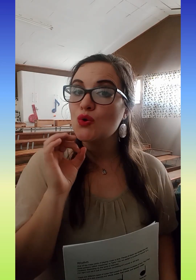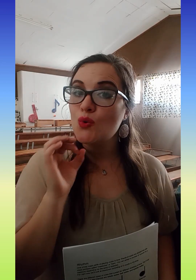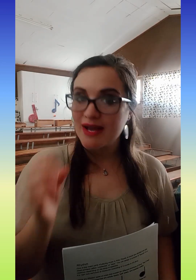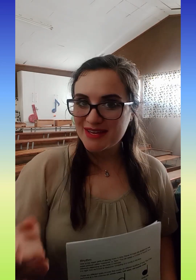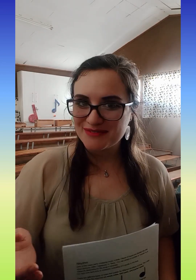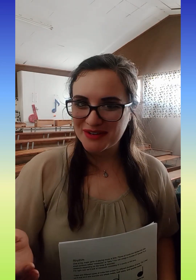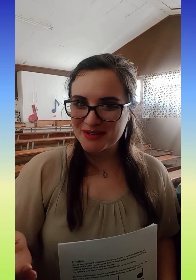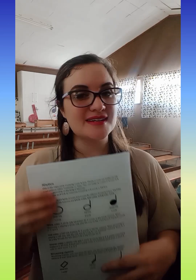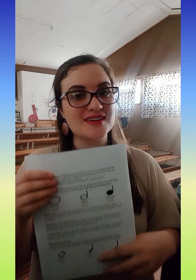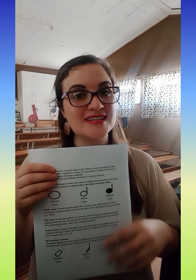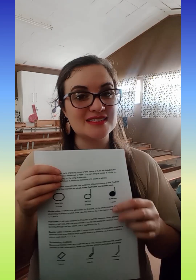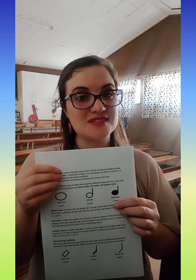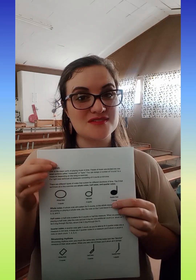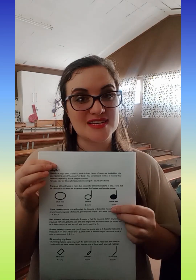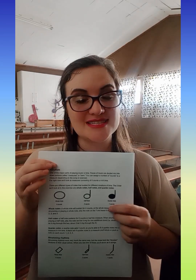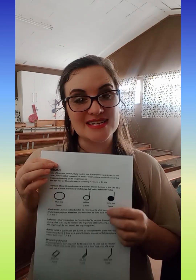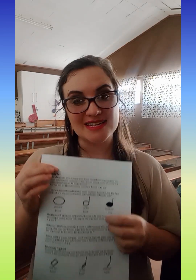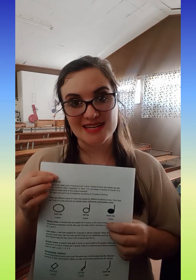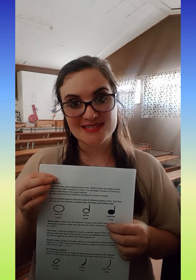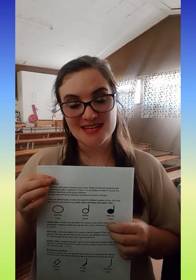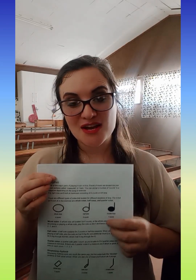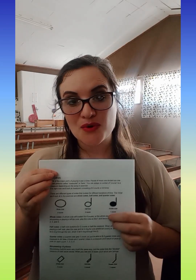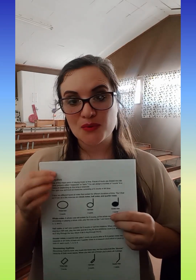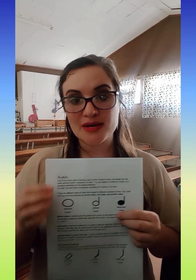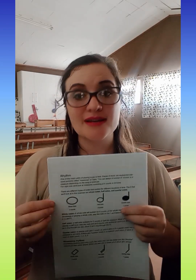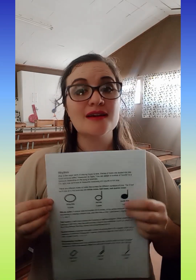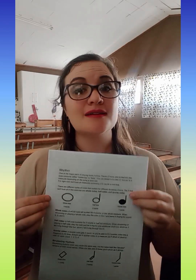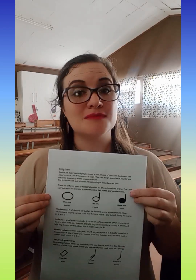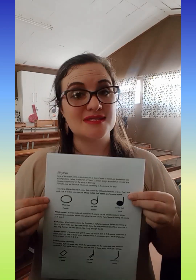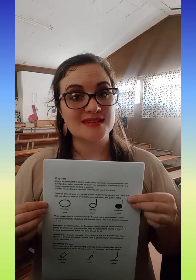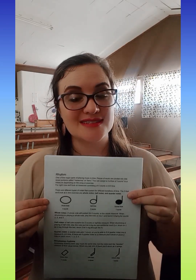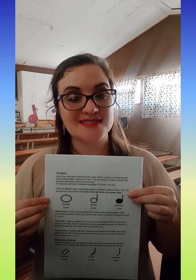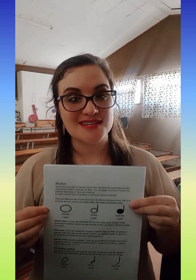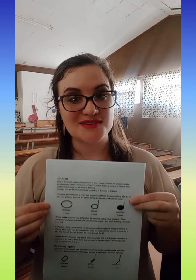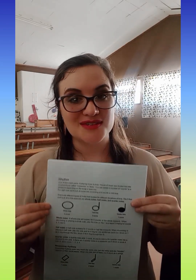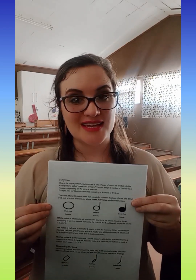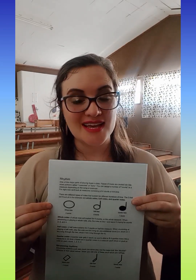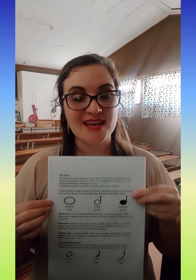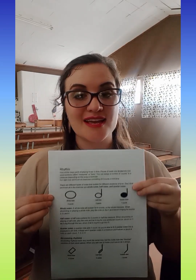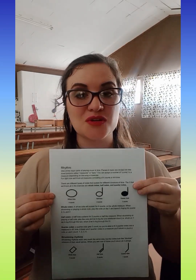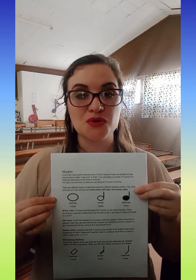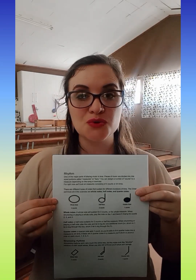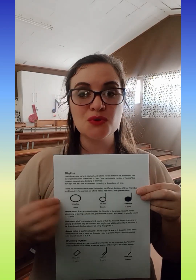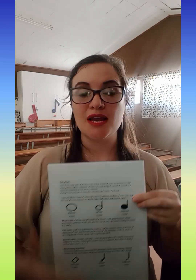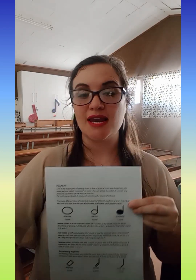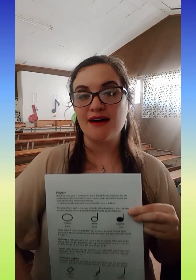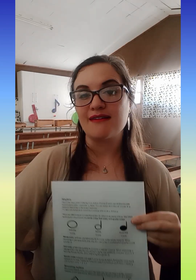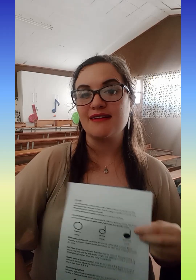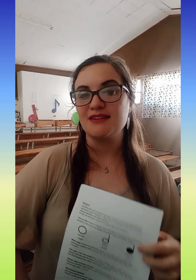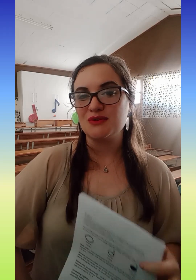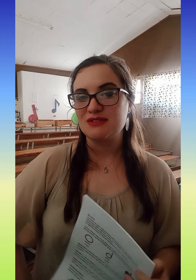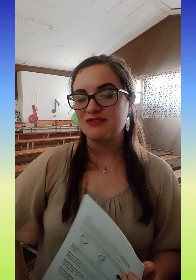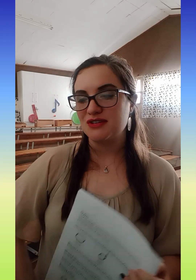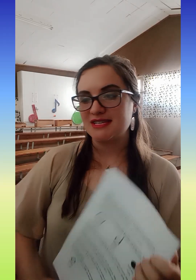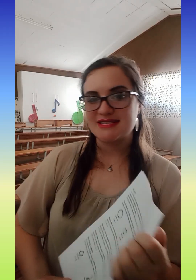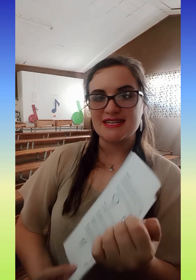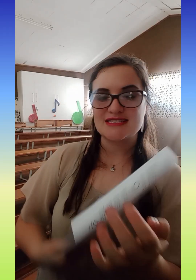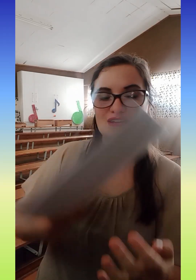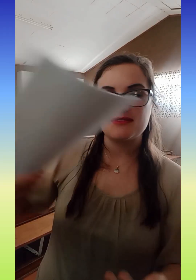kwaiver. Dankie, dit was jou eerste les oor muziektheorie en hoe lang nootwaardes is wat